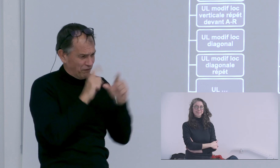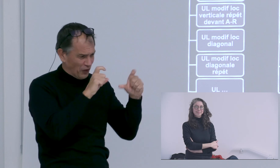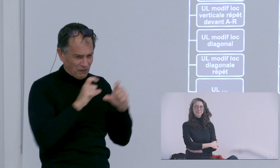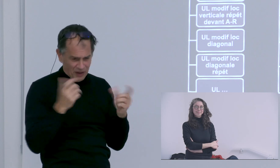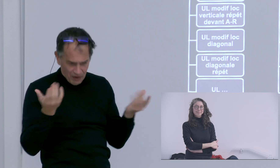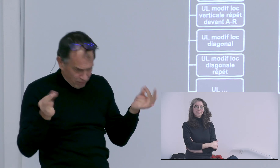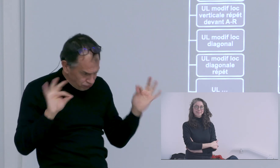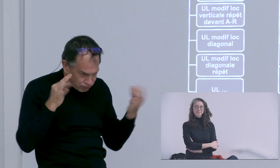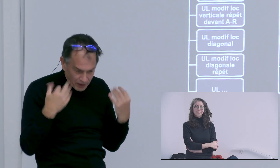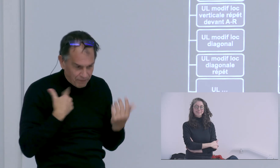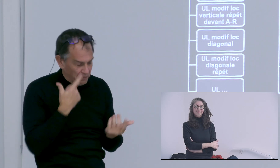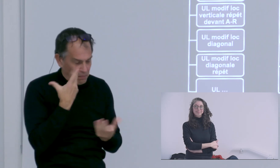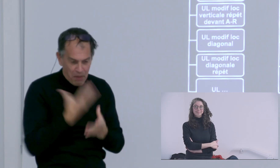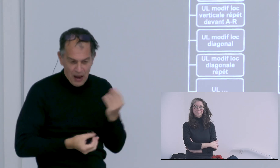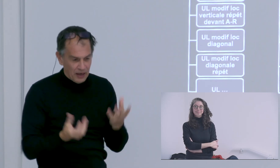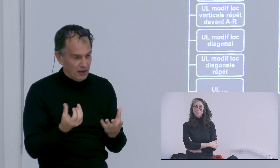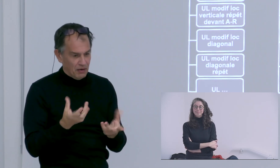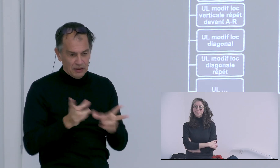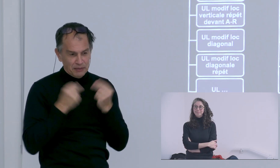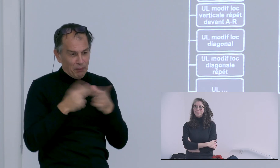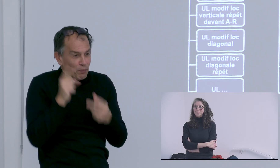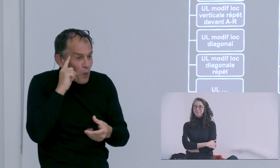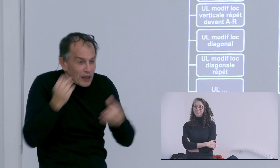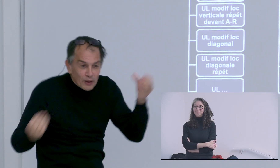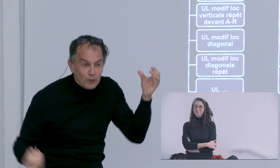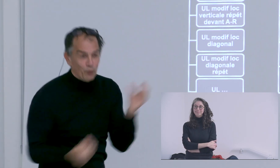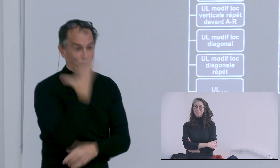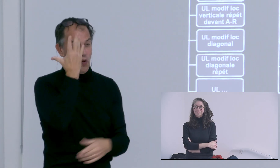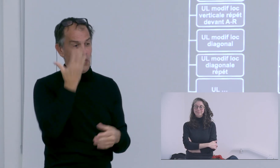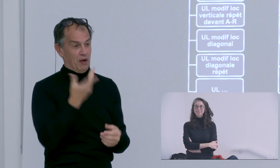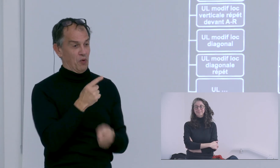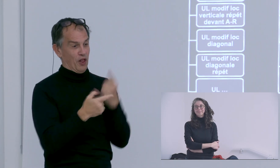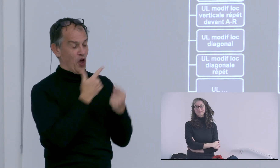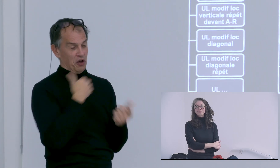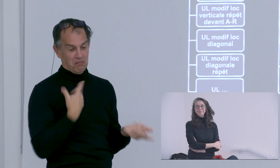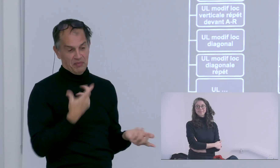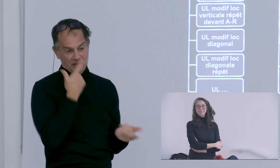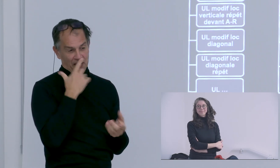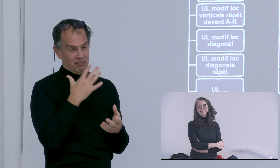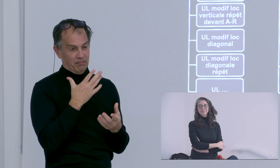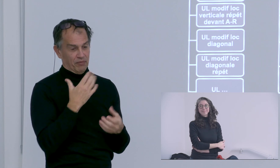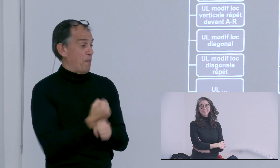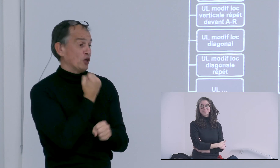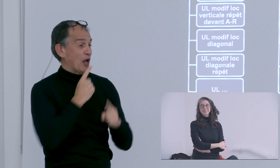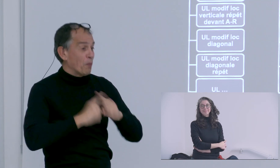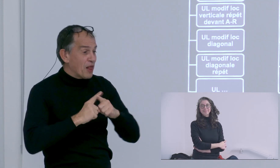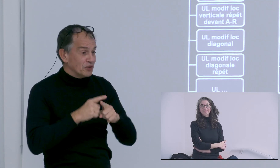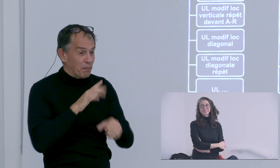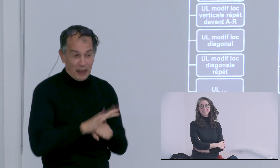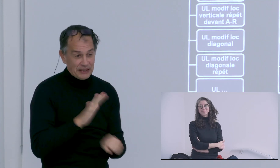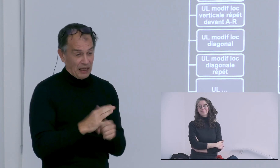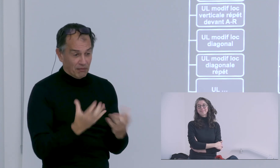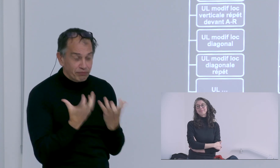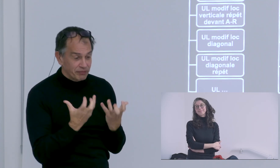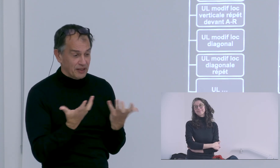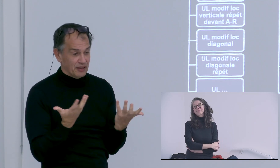et en plus ces pointages là sont très peu illustrés dans la démarche vous dites qu'il en existe deux mais en fait on ne pas trop